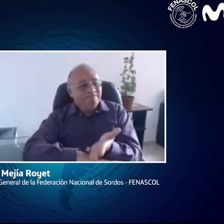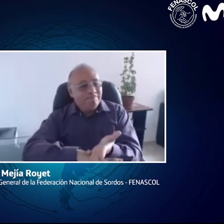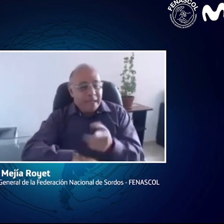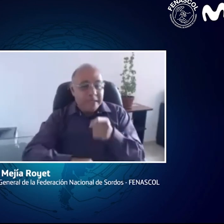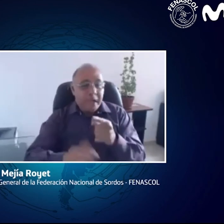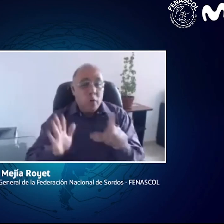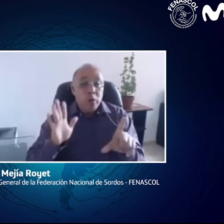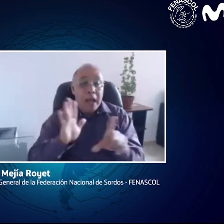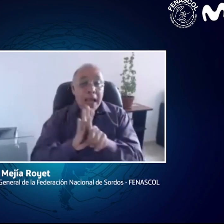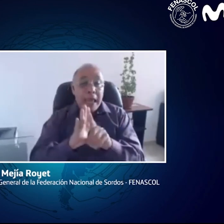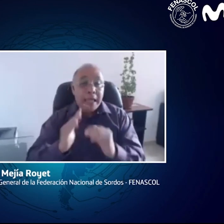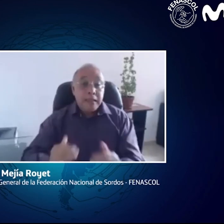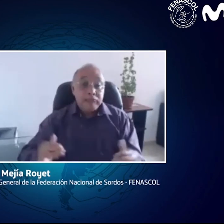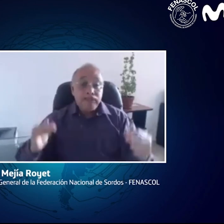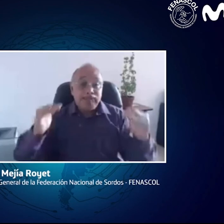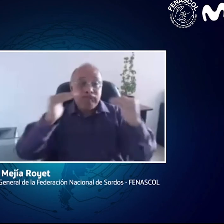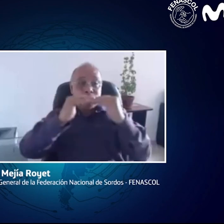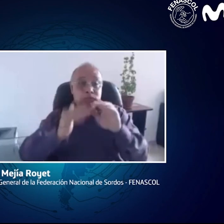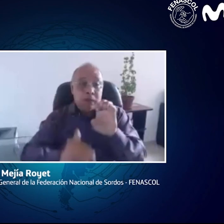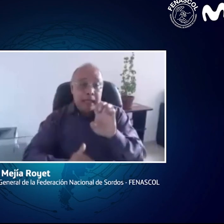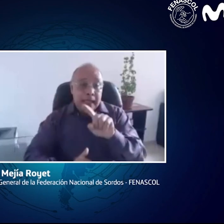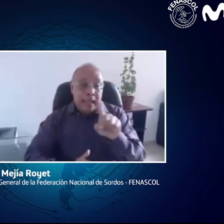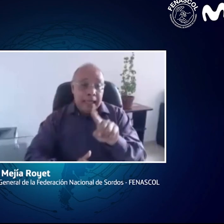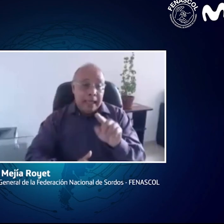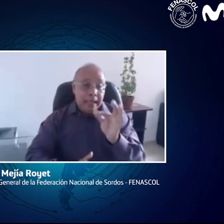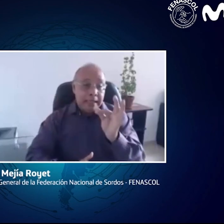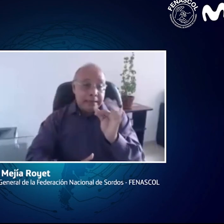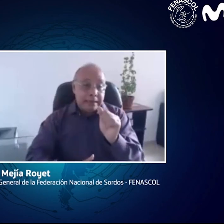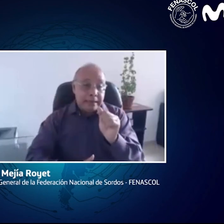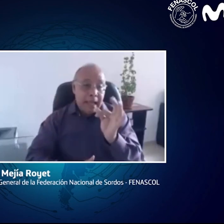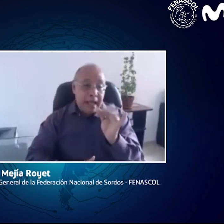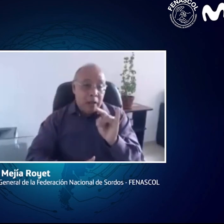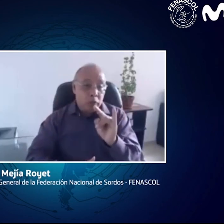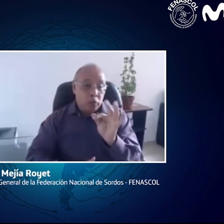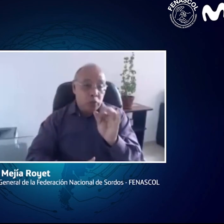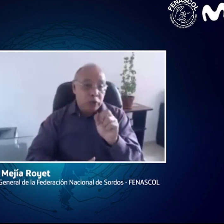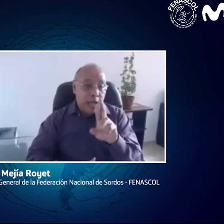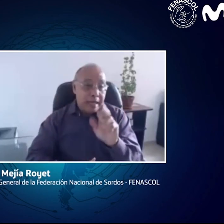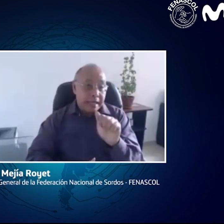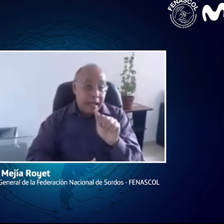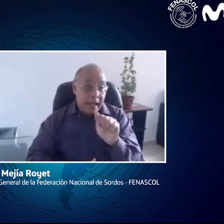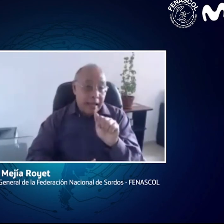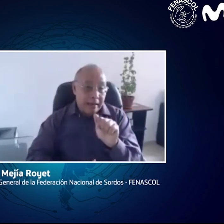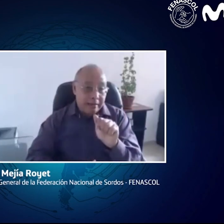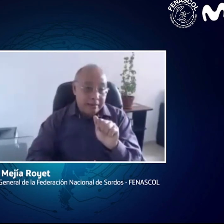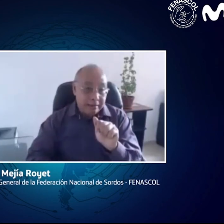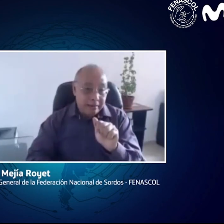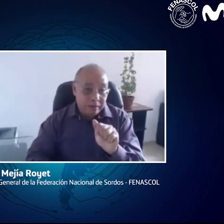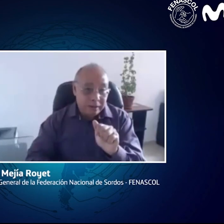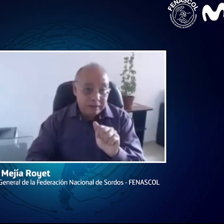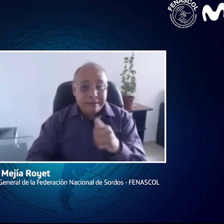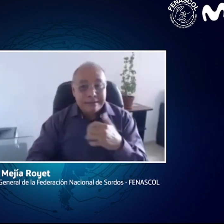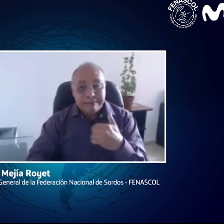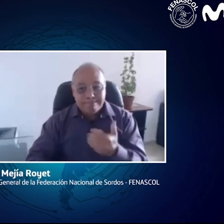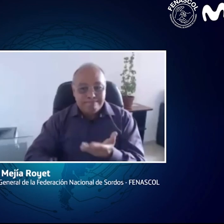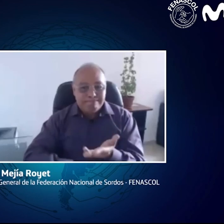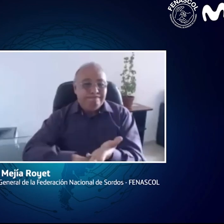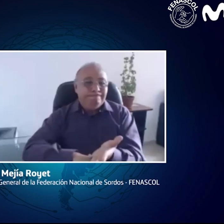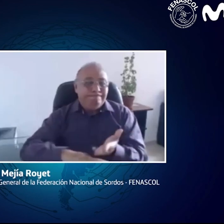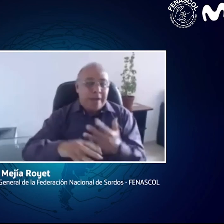Entonces, es importante que sabemos que también está la ley estatutaria, que es la